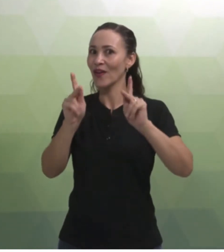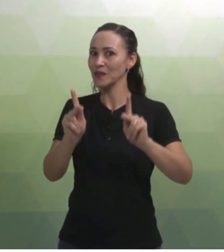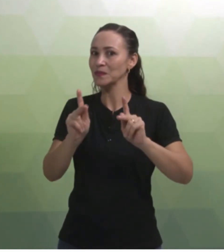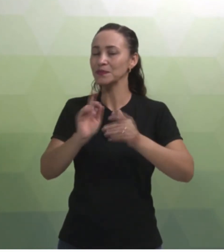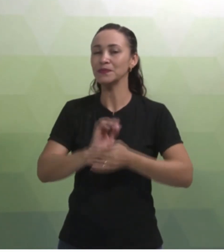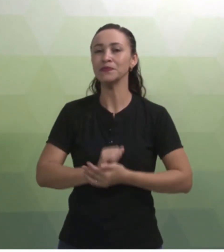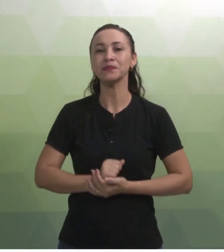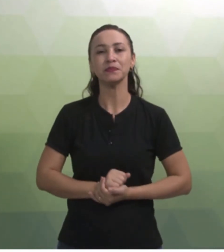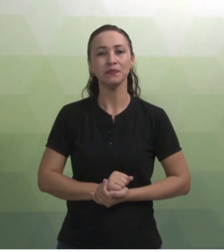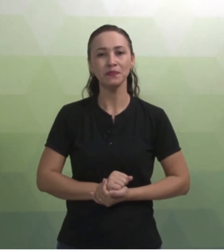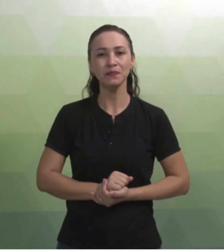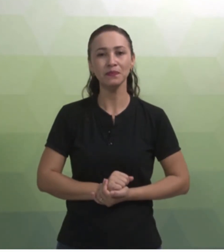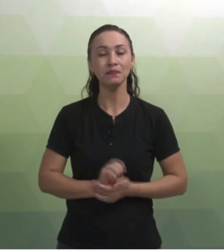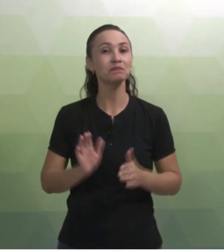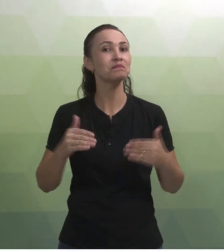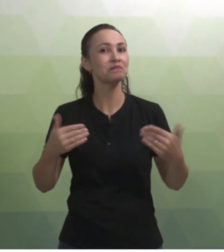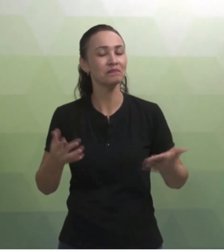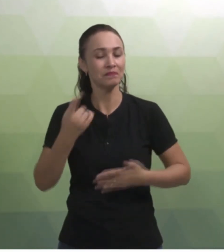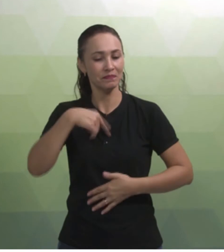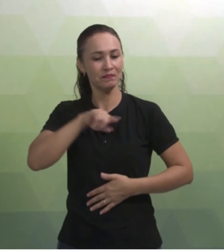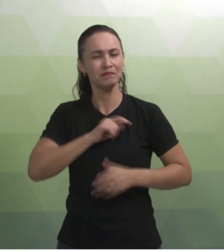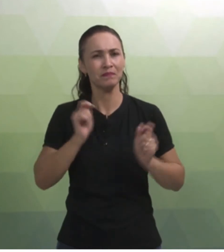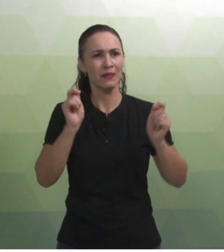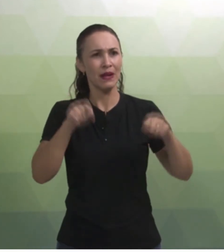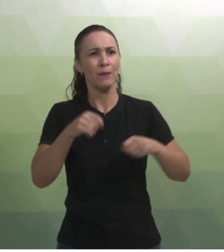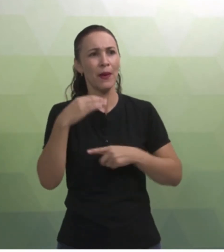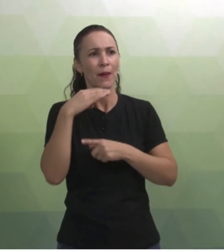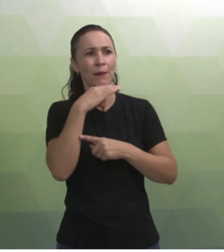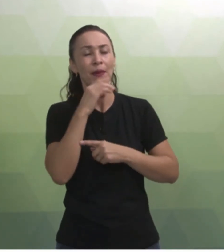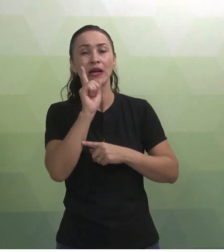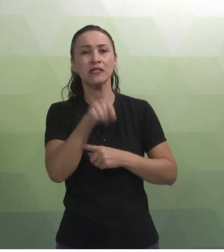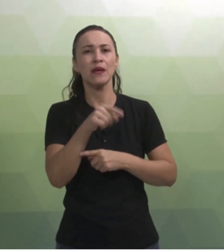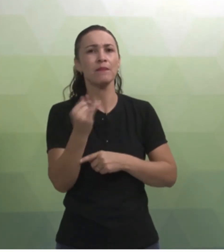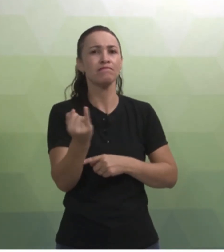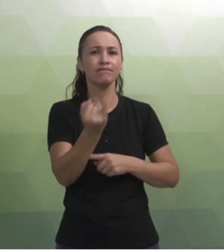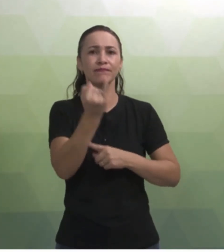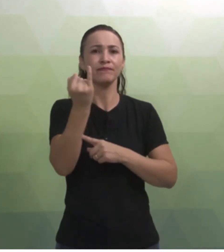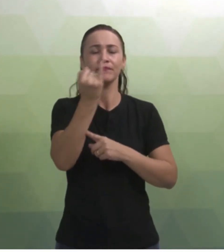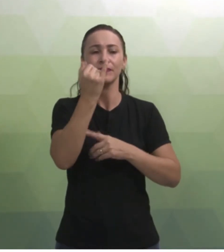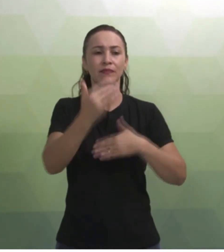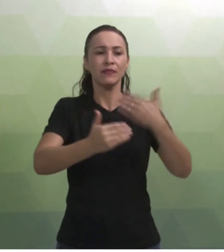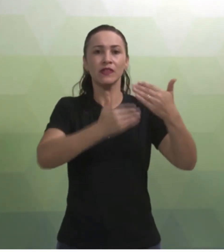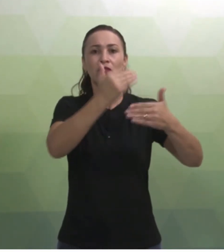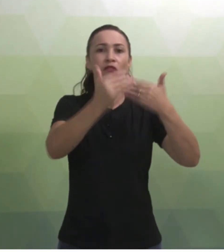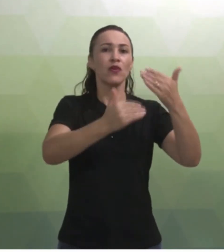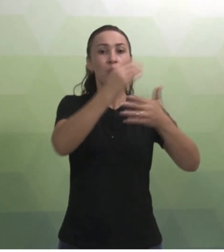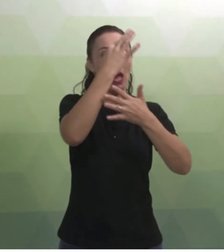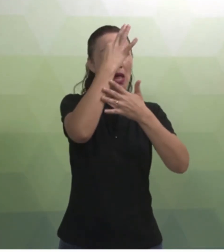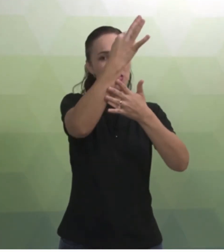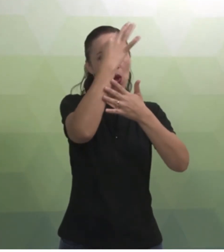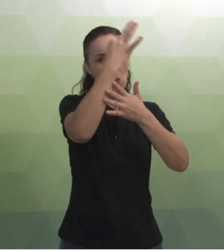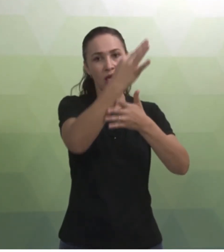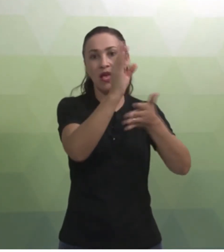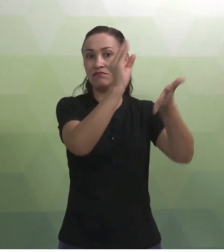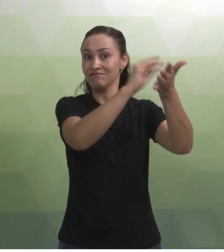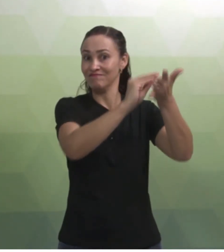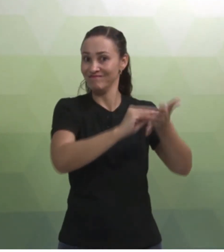Bom, assim, percebemos o quanto é importante construir um embasamento teórico que irá